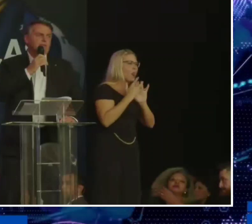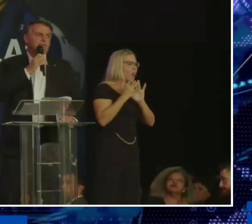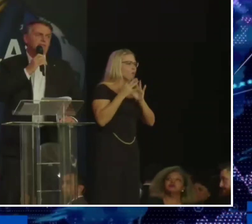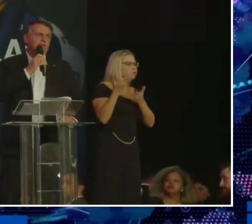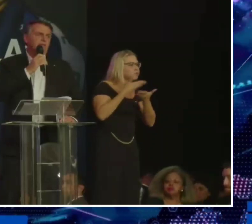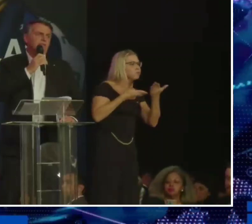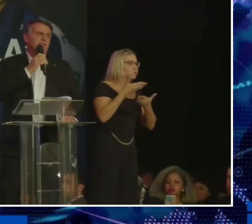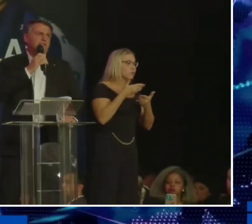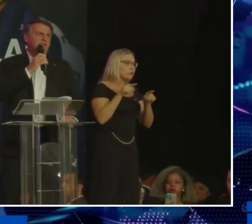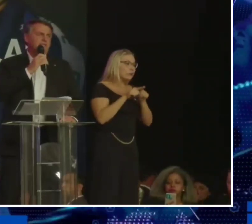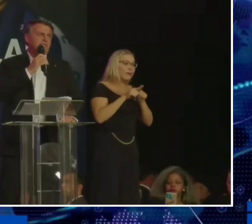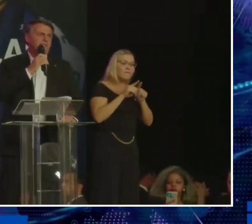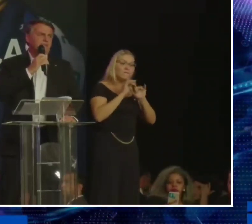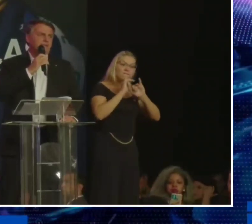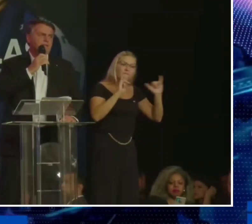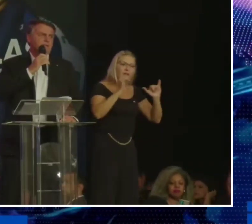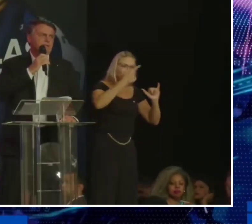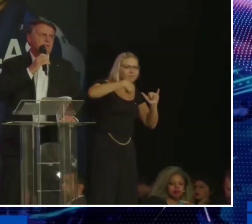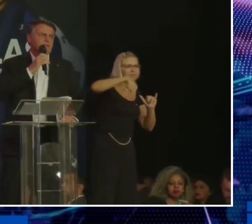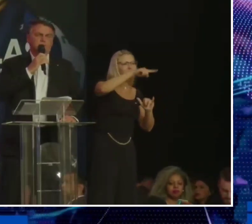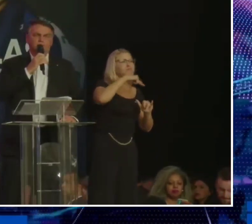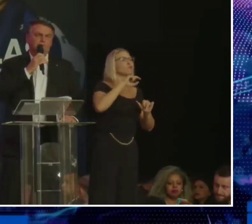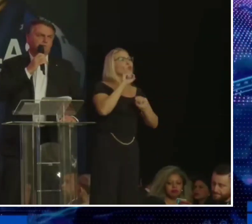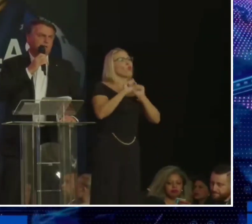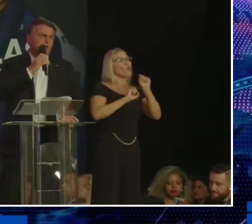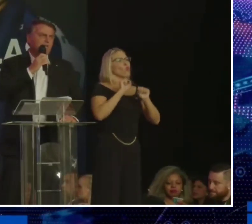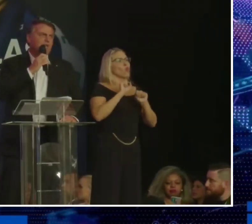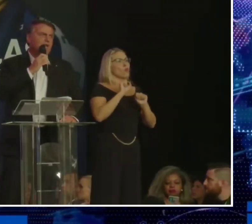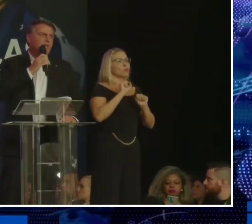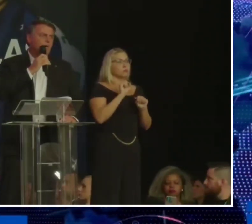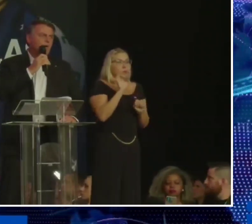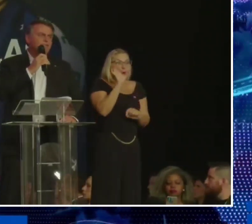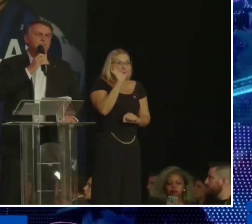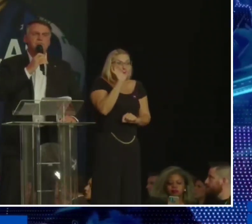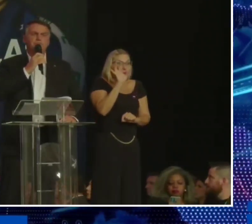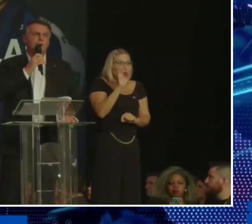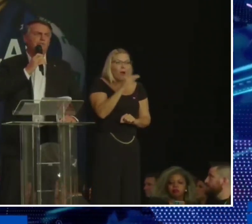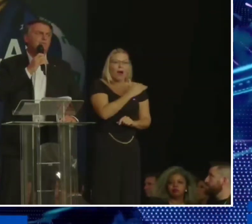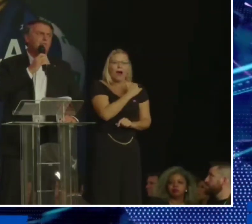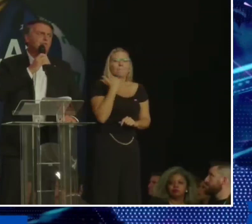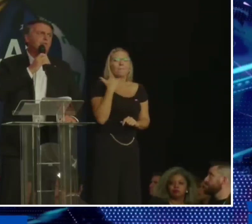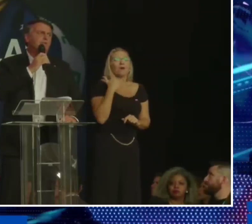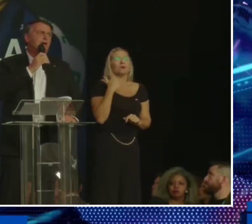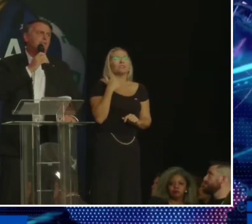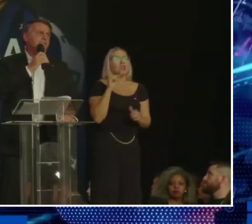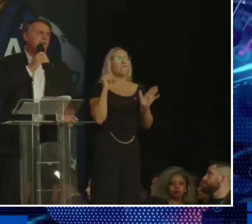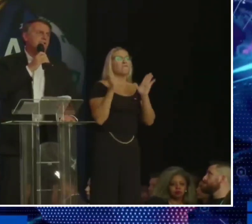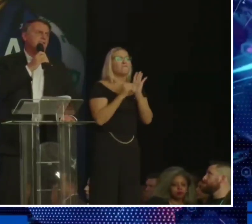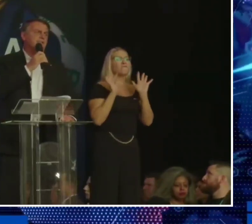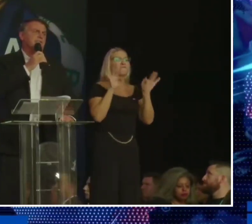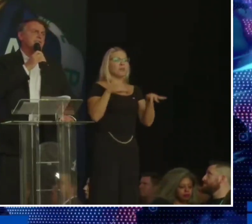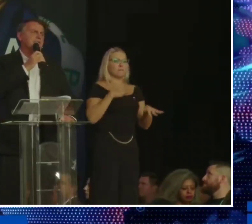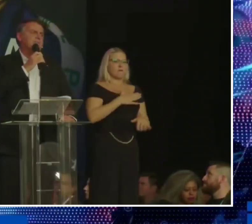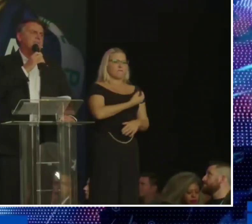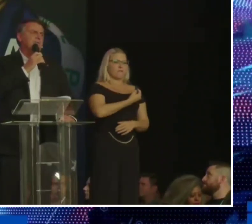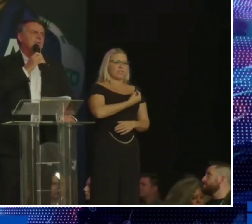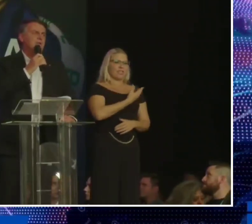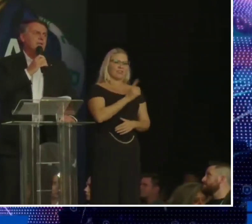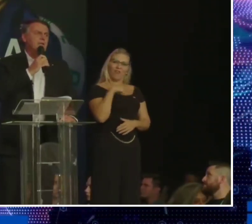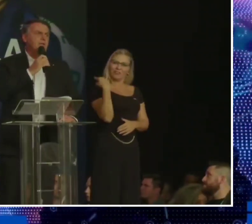Dizer a vocês que só a morte bota um ponto final nas nossas vidas.